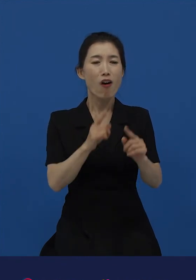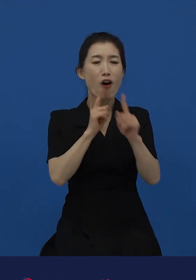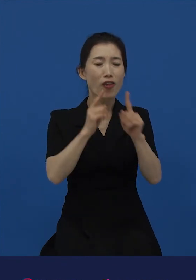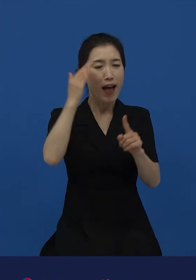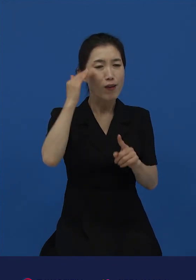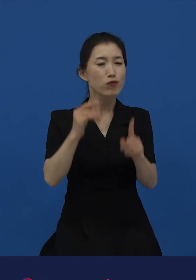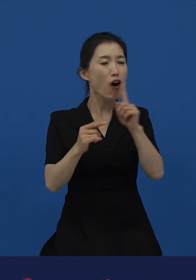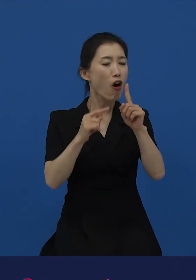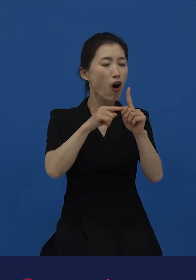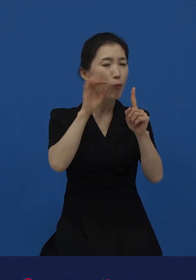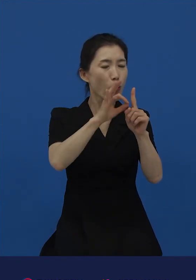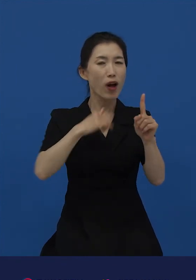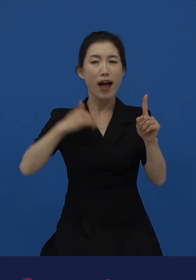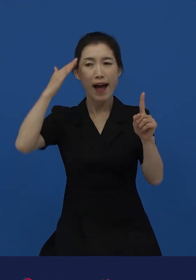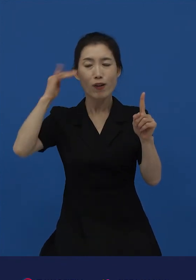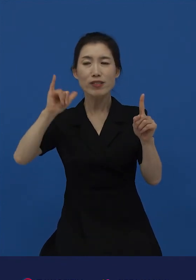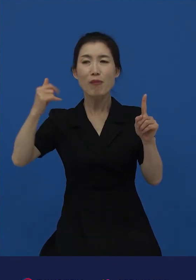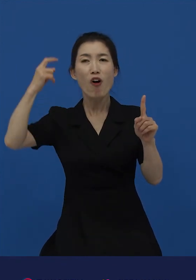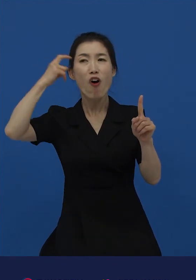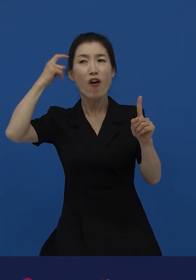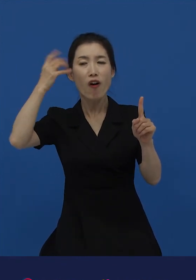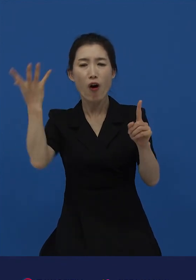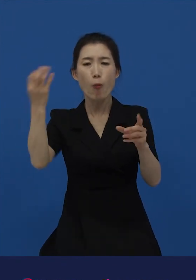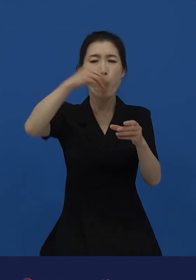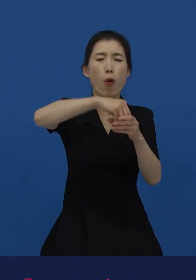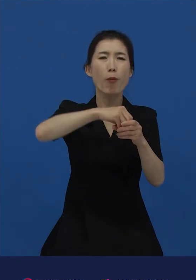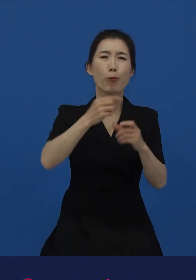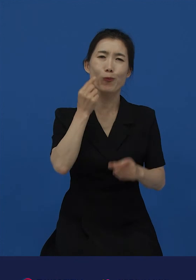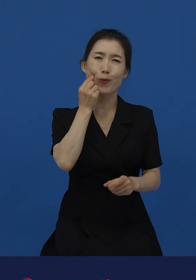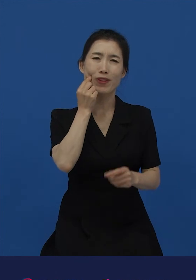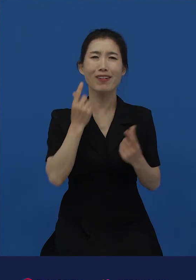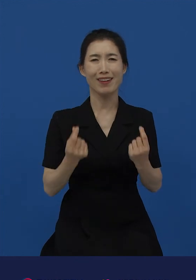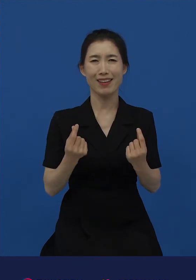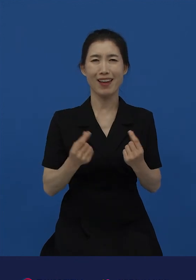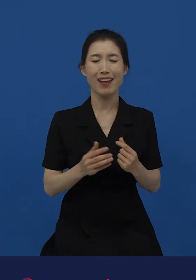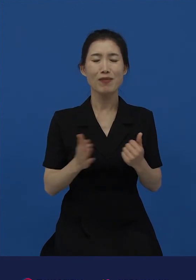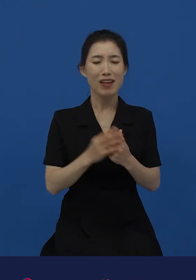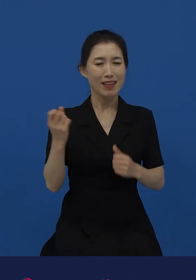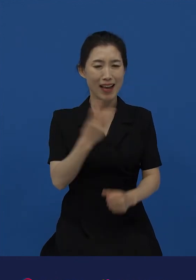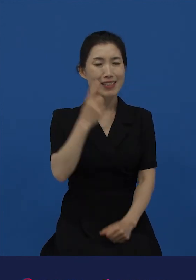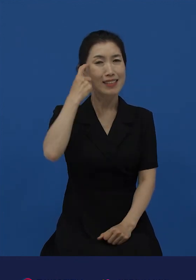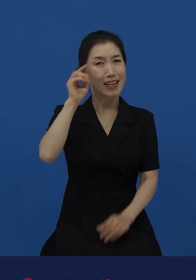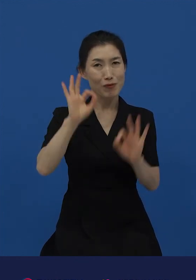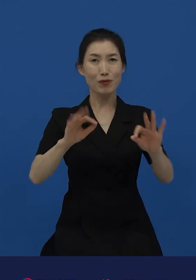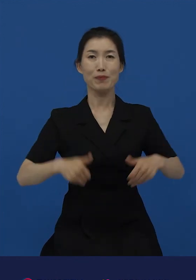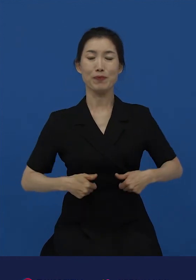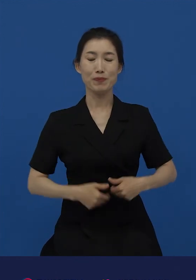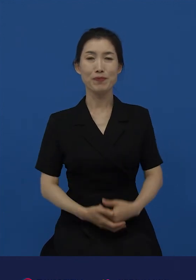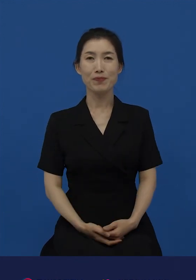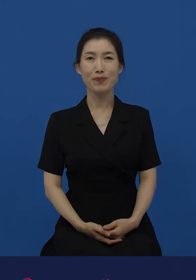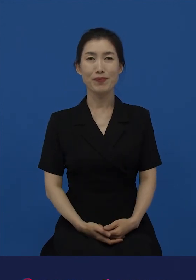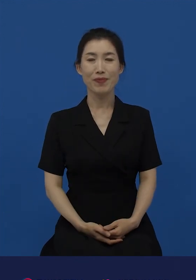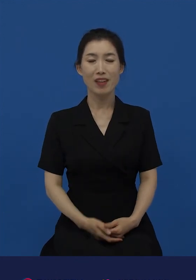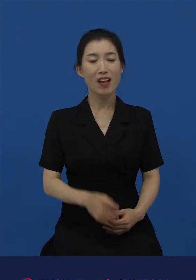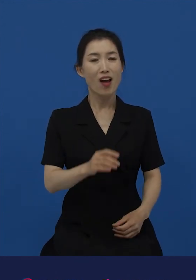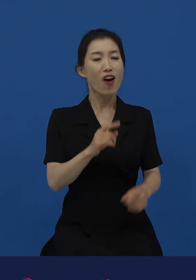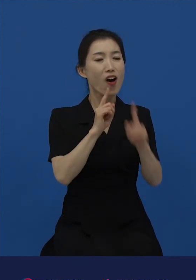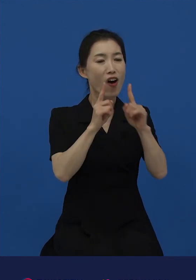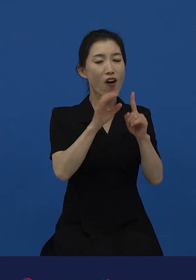못하고 있는 것이죠. 자, 이제 우리는 질문을 던져야 합니다. 언어가 우리의